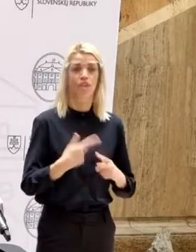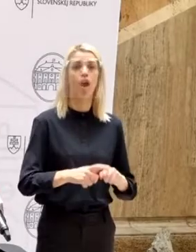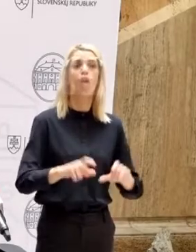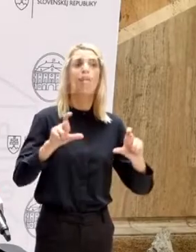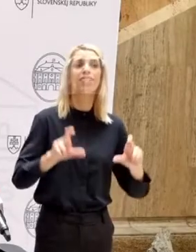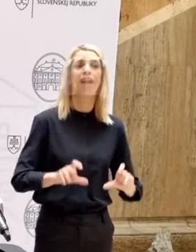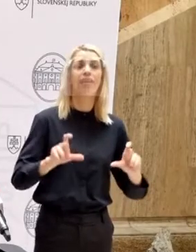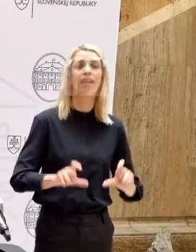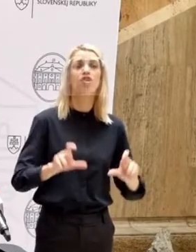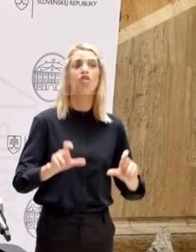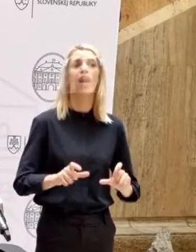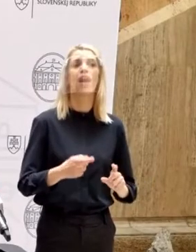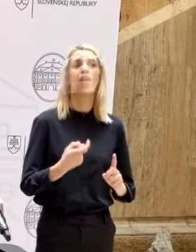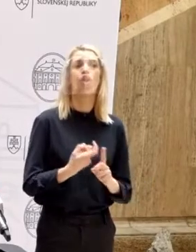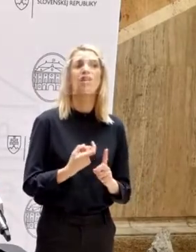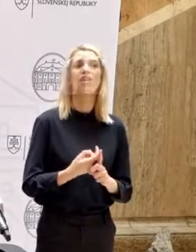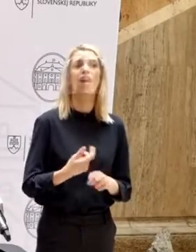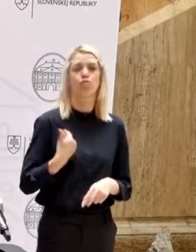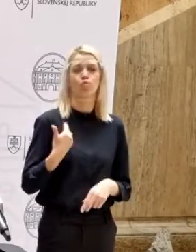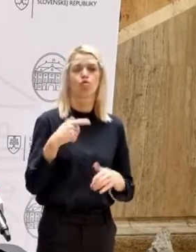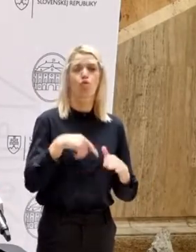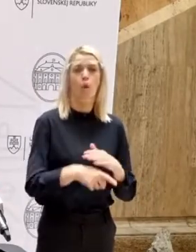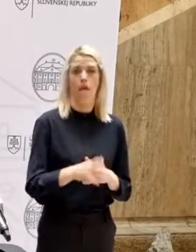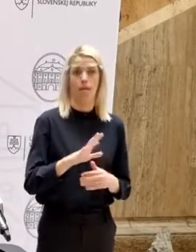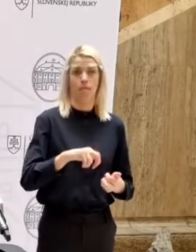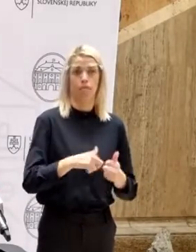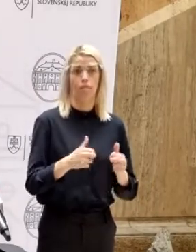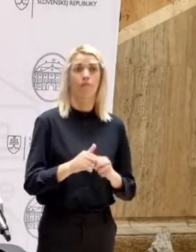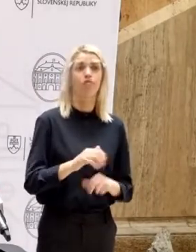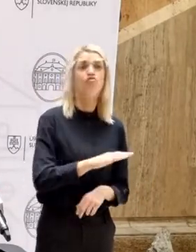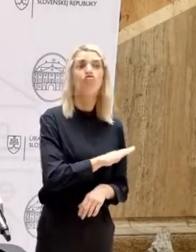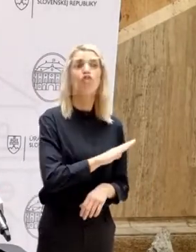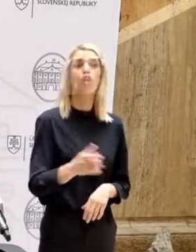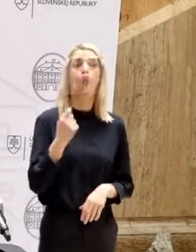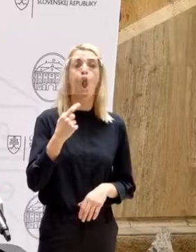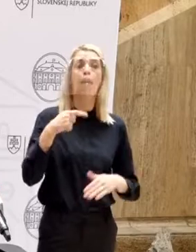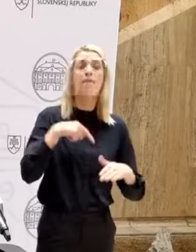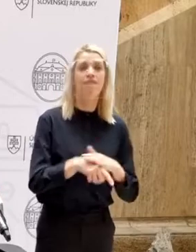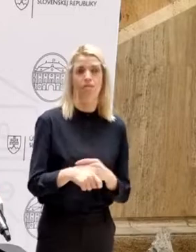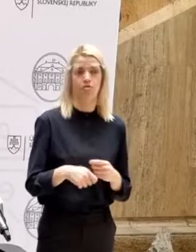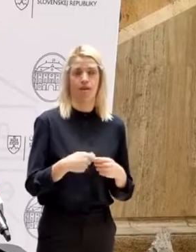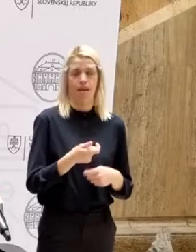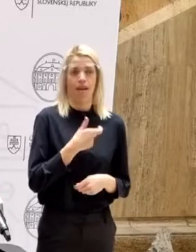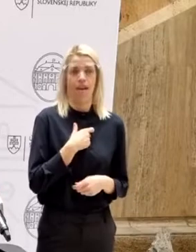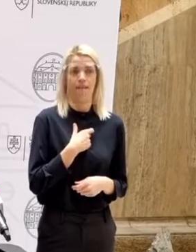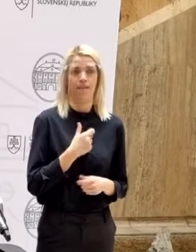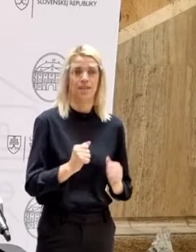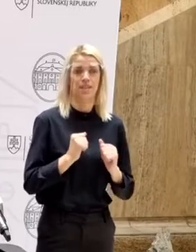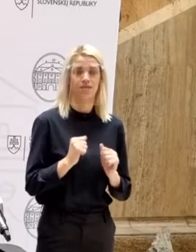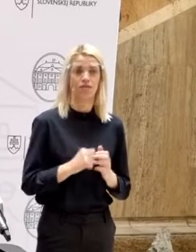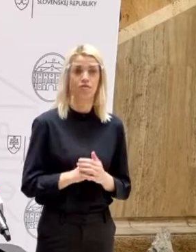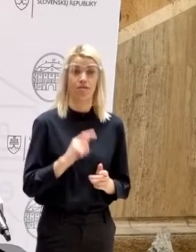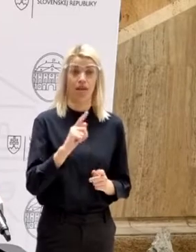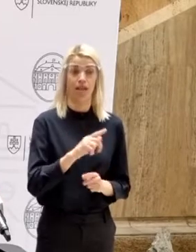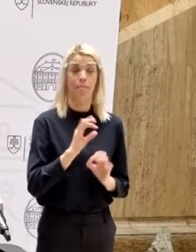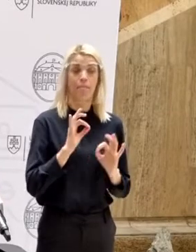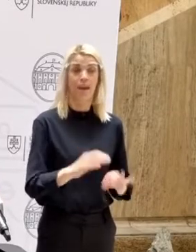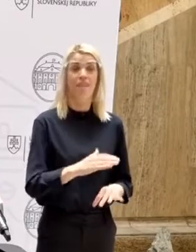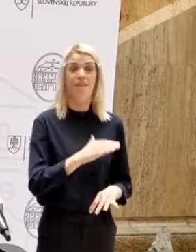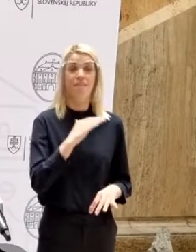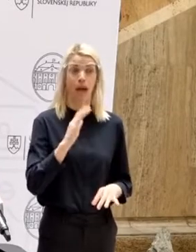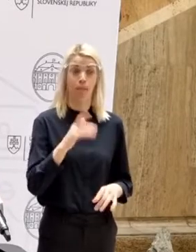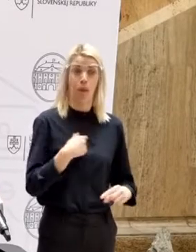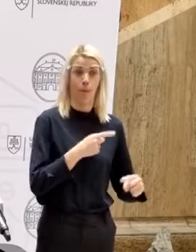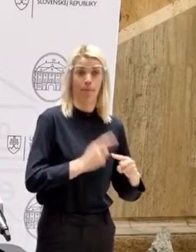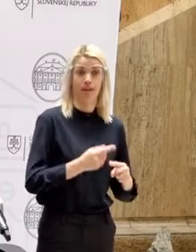tanečné konzervátoria mali veľký problém s tým, že nie všetko sa dá tvičiť v obývačke. Ale veľa z nich, ktoré ma informovali, lebo sme